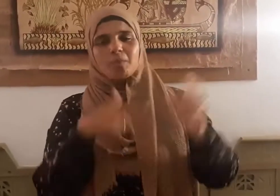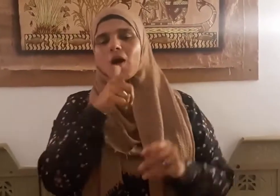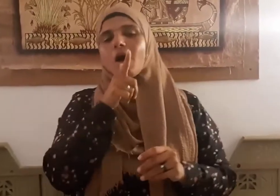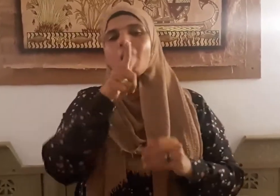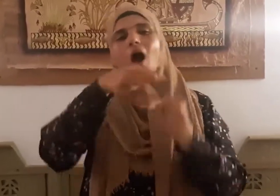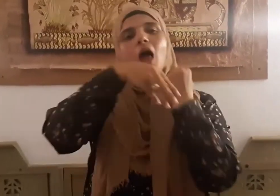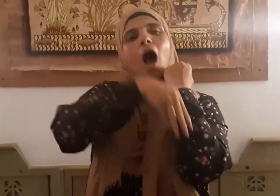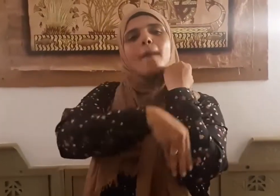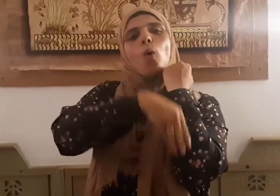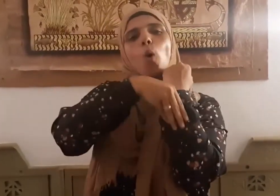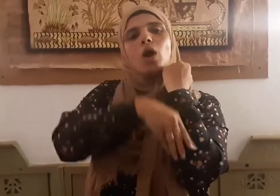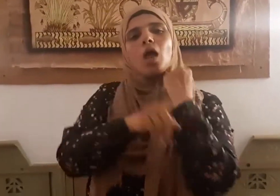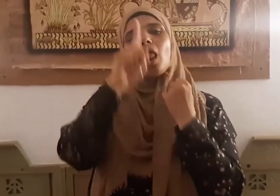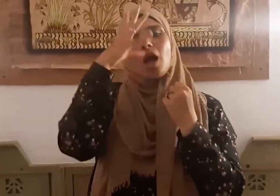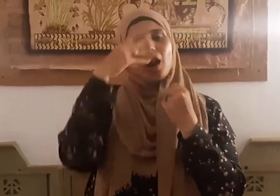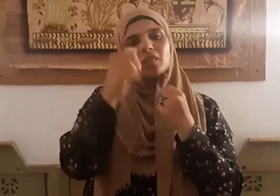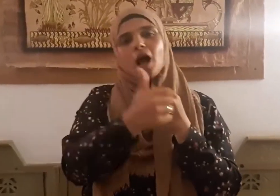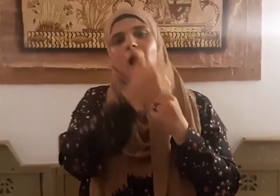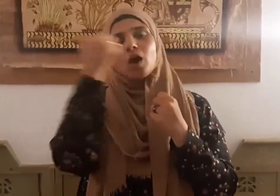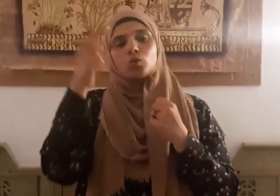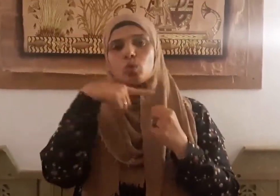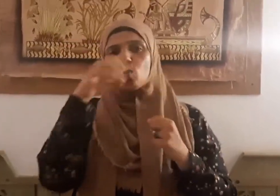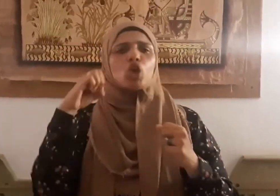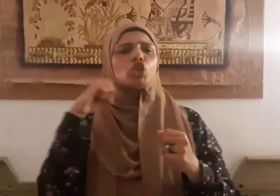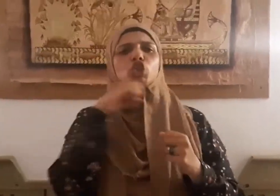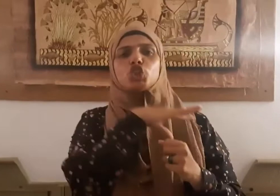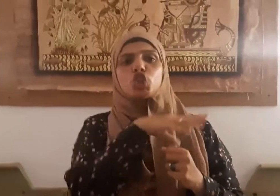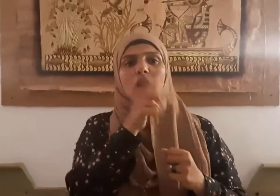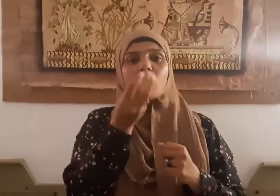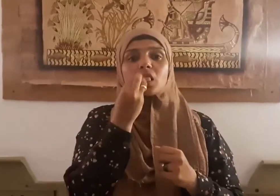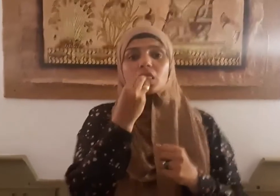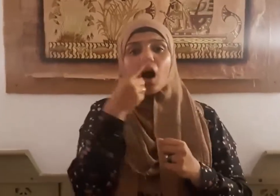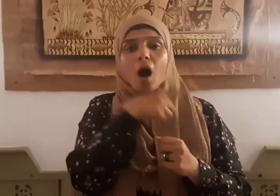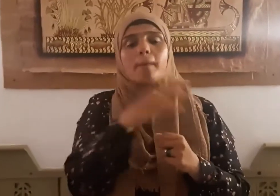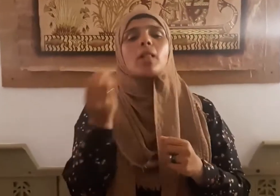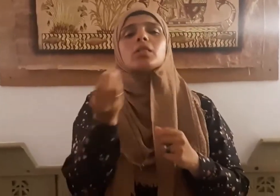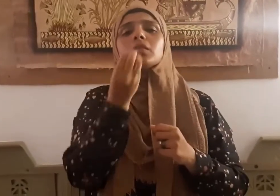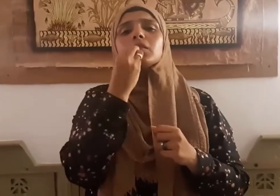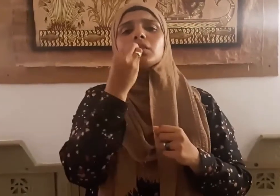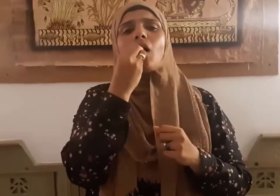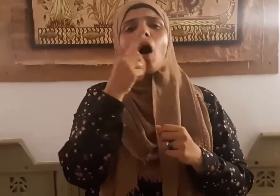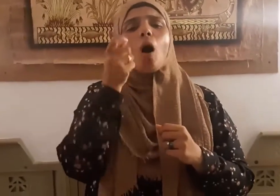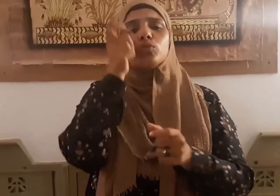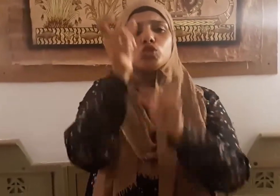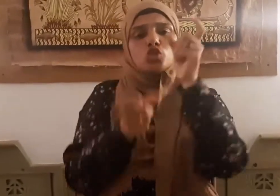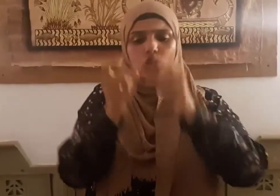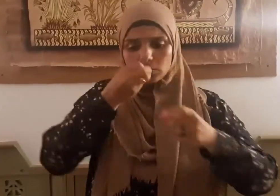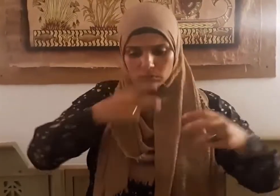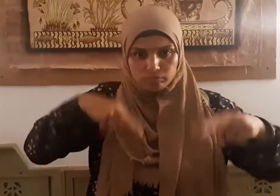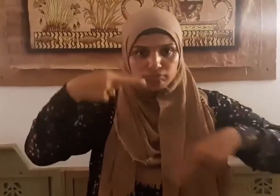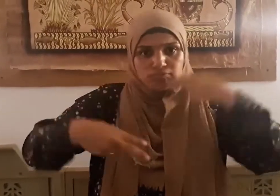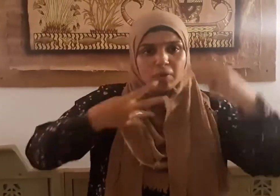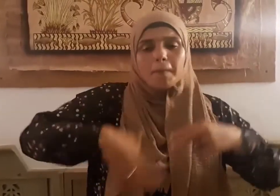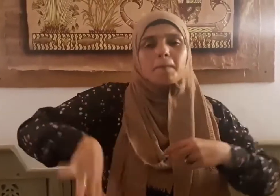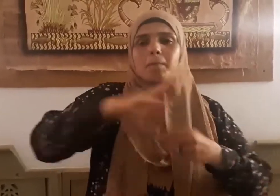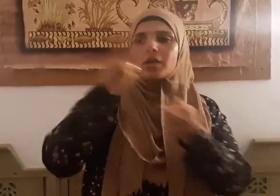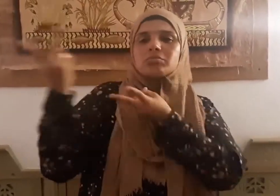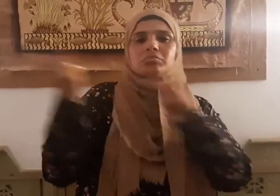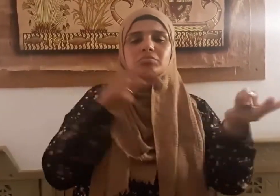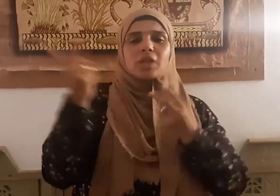رضي الله عنه شر الطعام طعام الوليمة يدعى لها الأغنياء